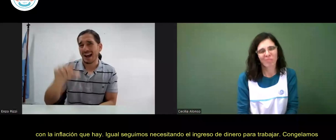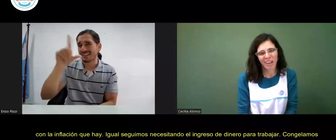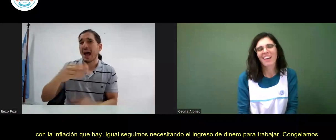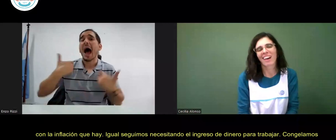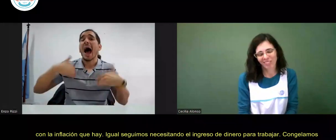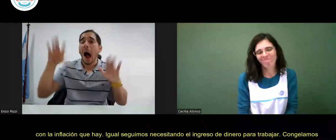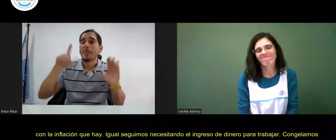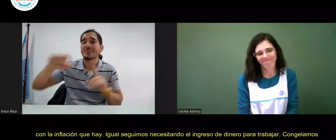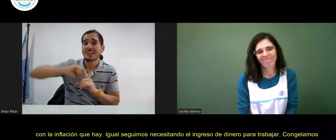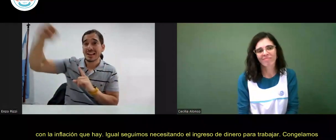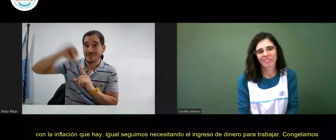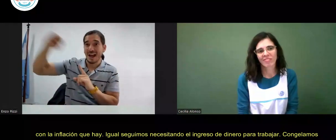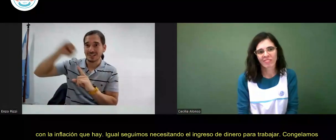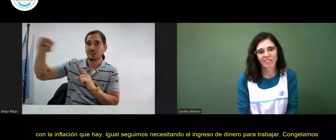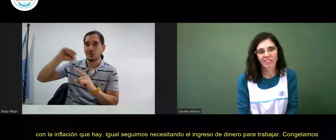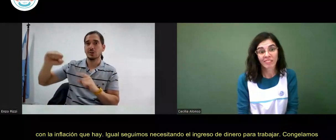para trabajar.